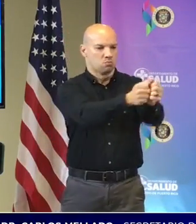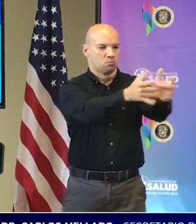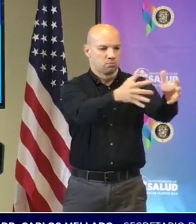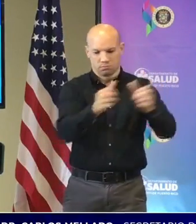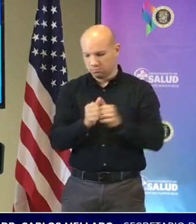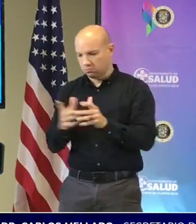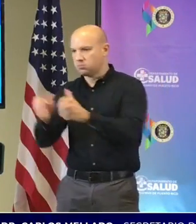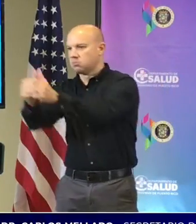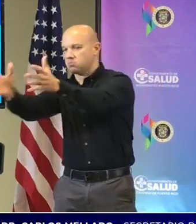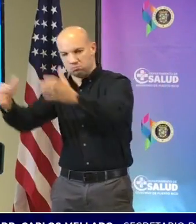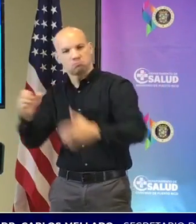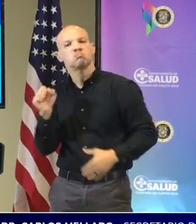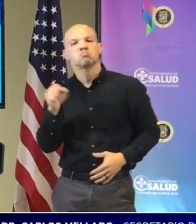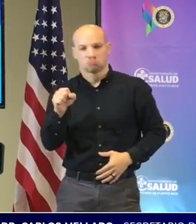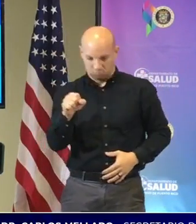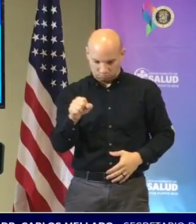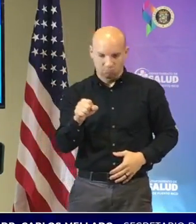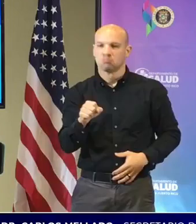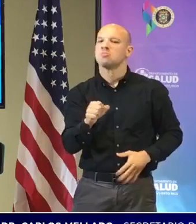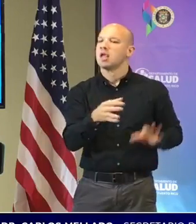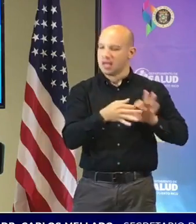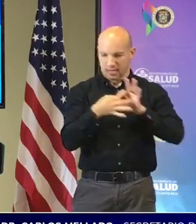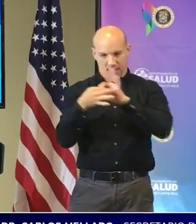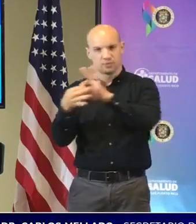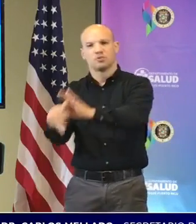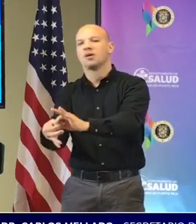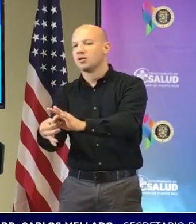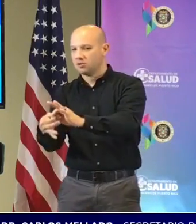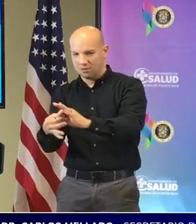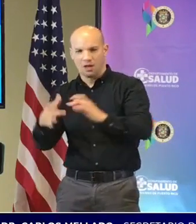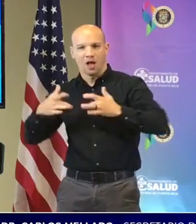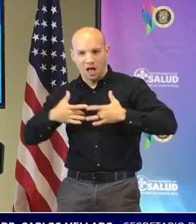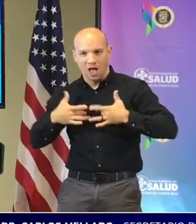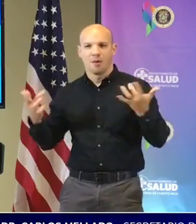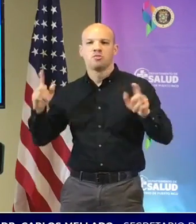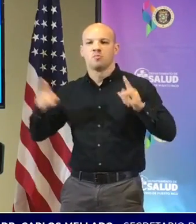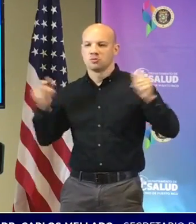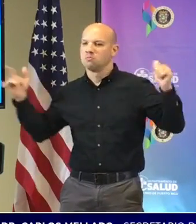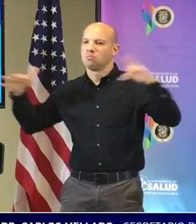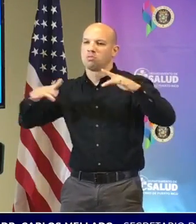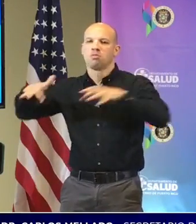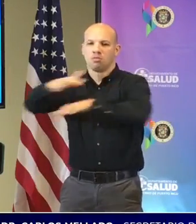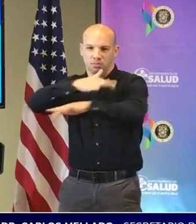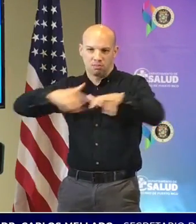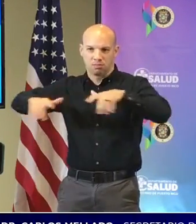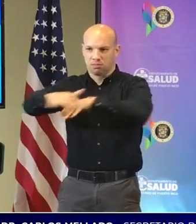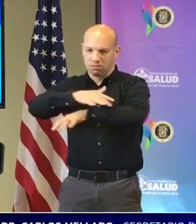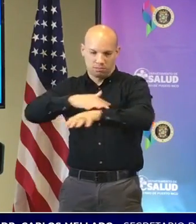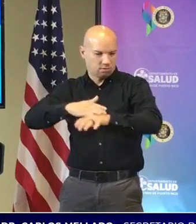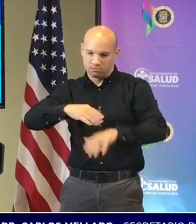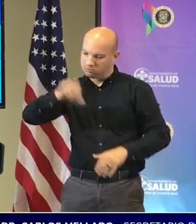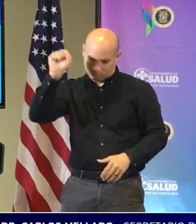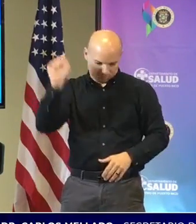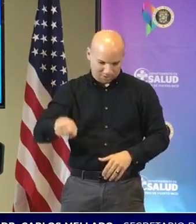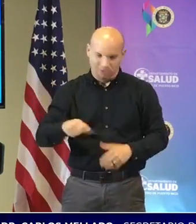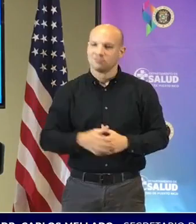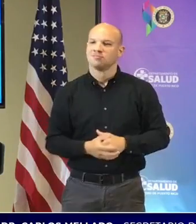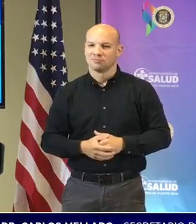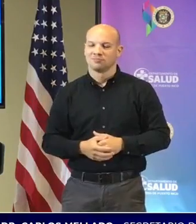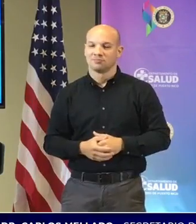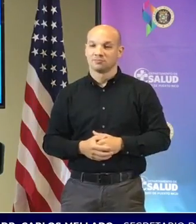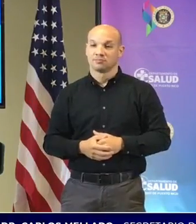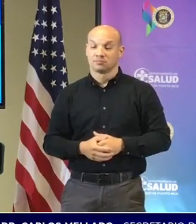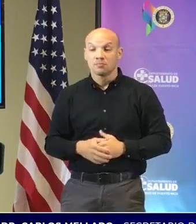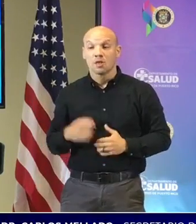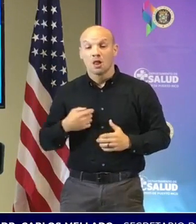tapar el cielo por la mano muchos están relacionados a los eventos multitudinarios no te puedo decir lo contrario nosotros estamos observando las hospitalizaciones